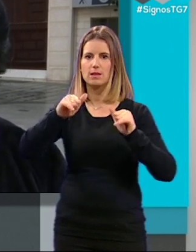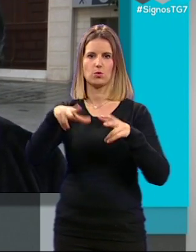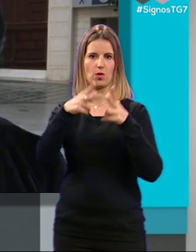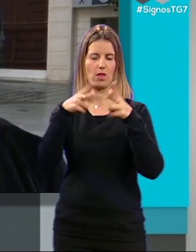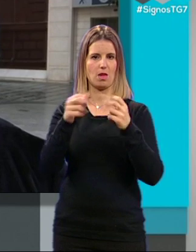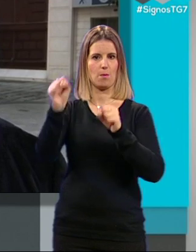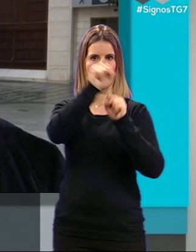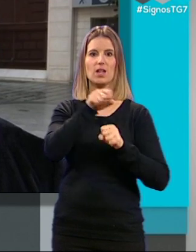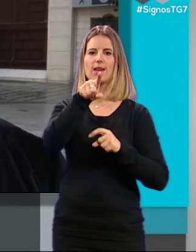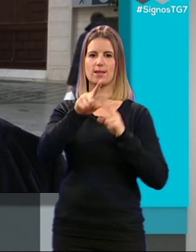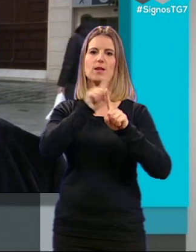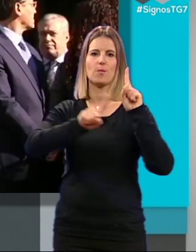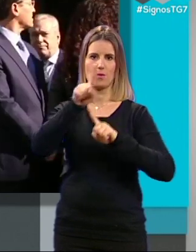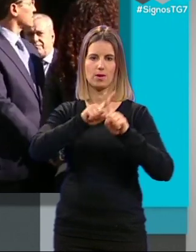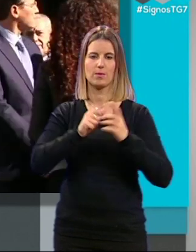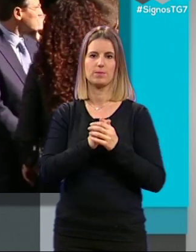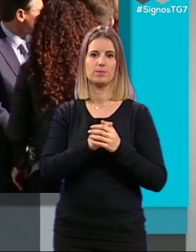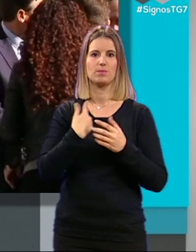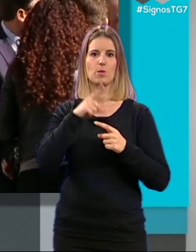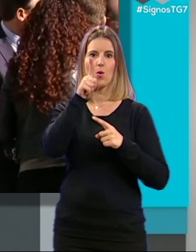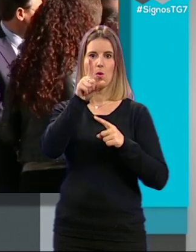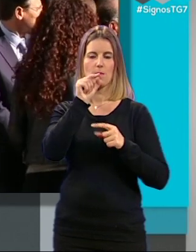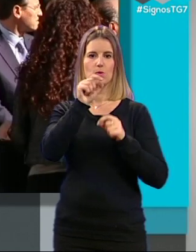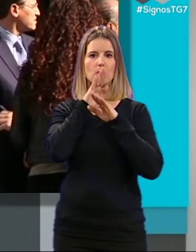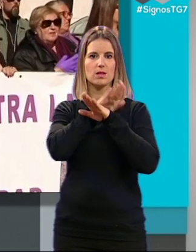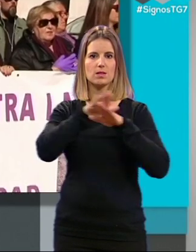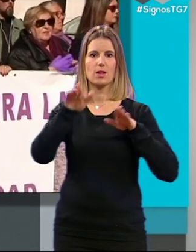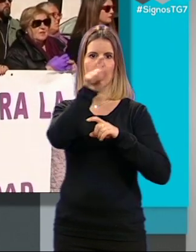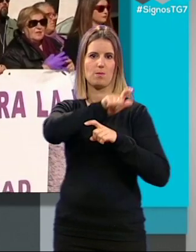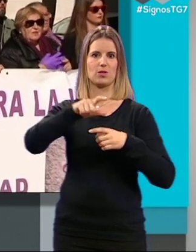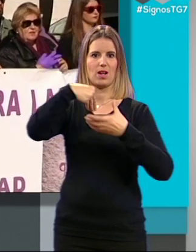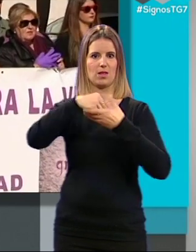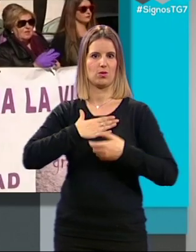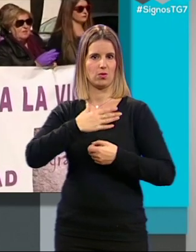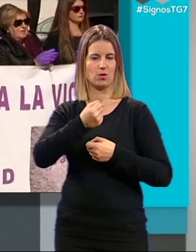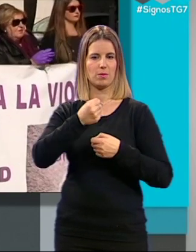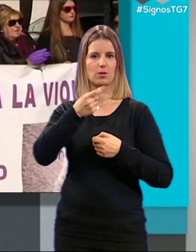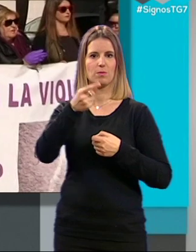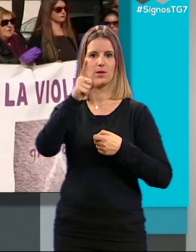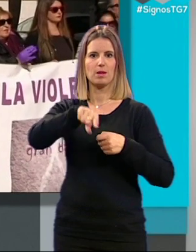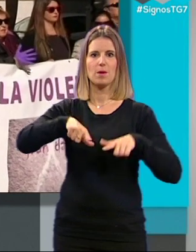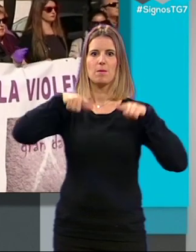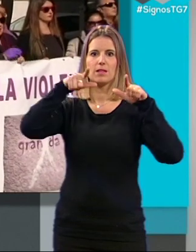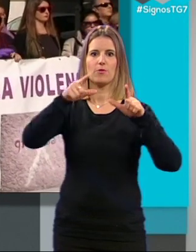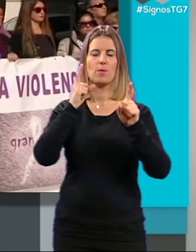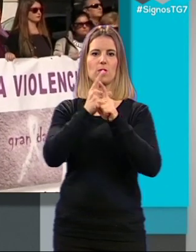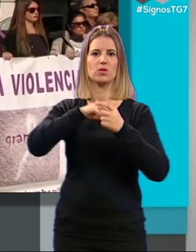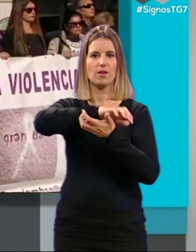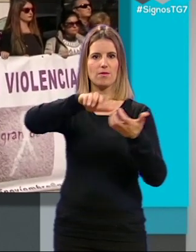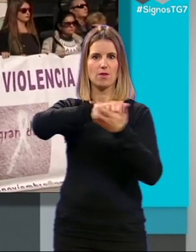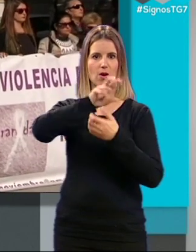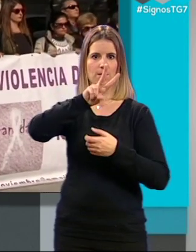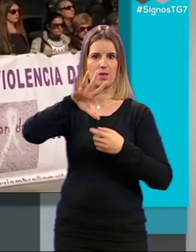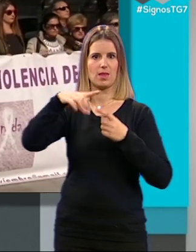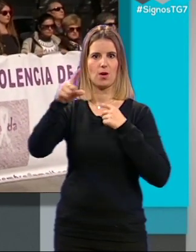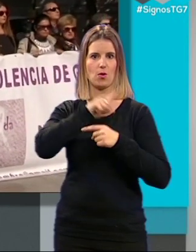sociedad y ese es el problema que tenemos. Tras el minuto de silencio, corporativos del ayuntamiento, así como miembros de la Plataforma contra la Violencia de Género 25